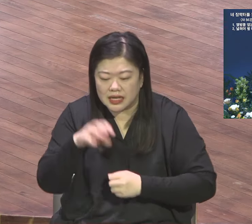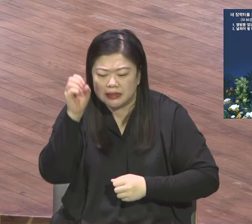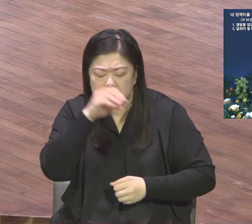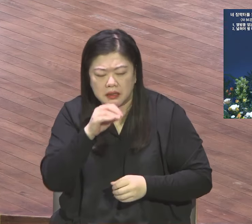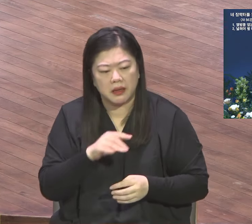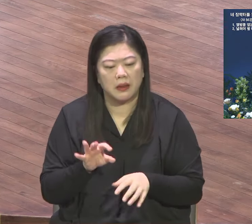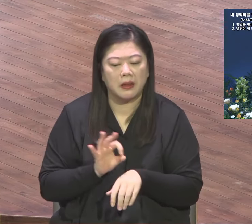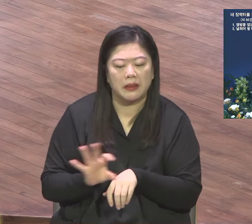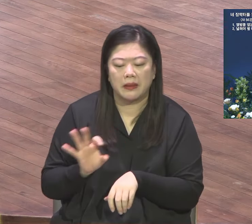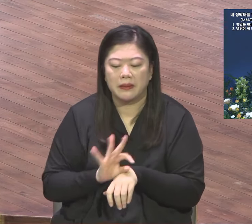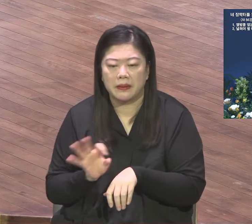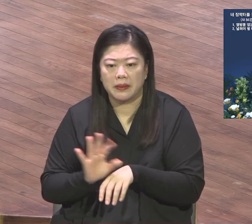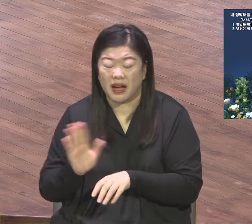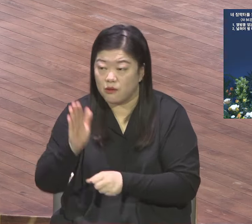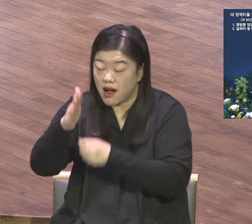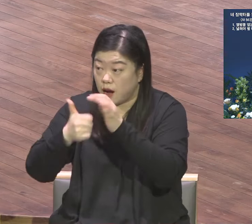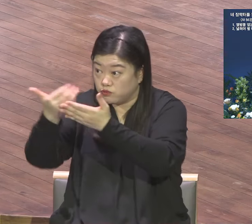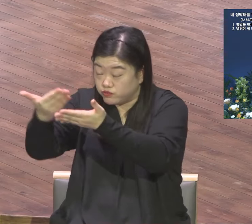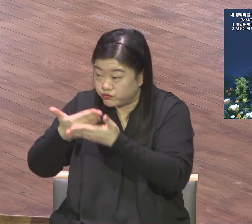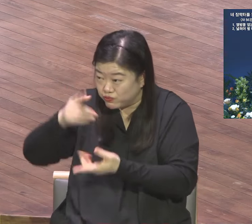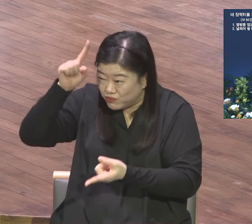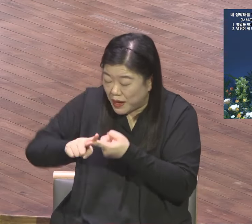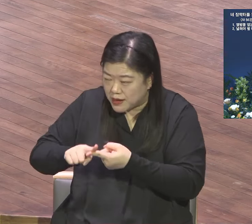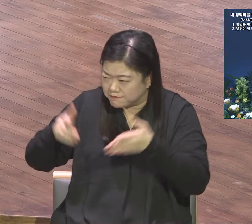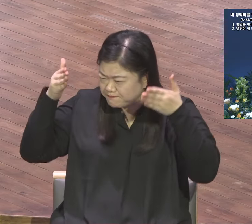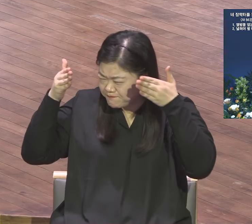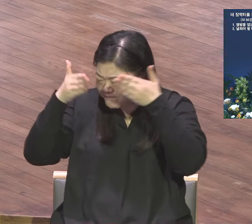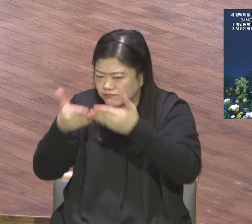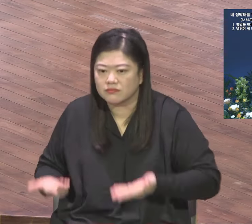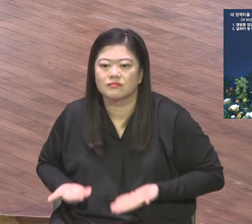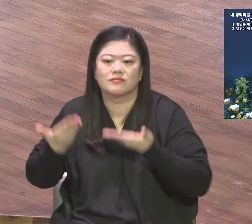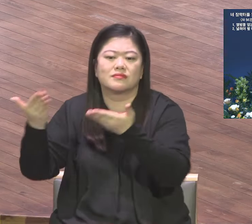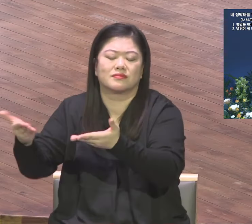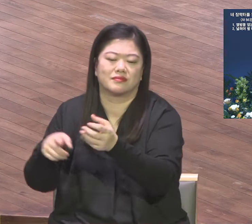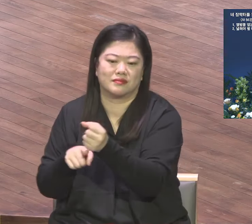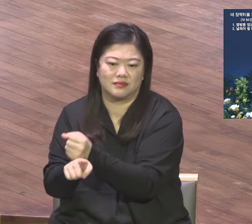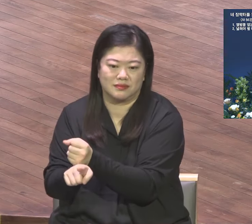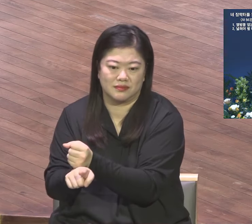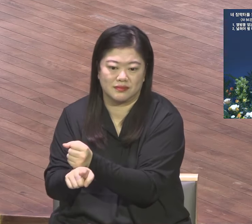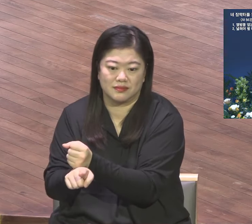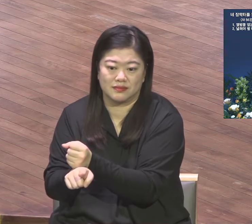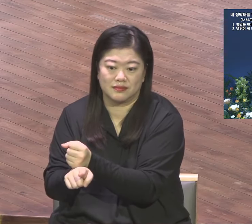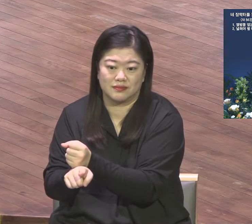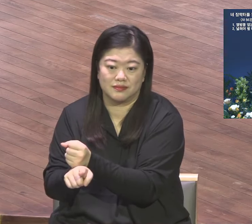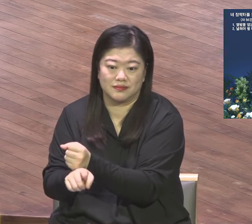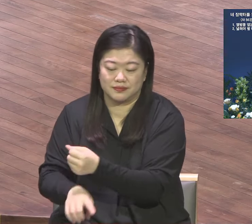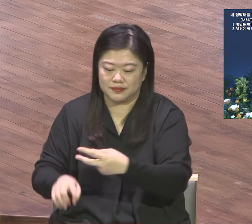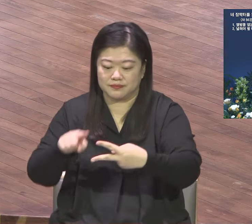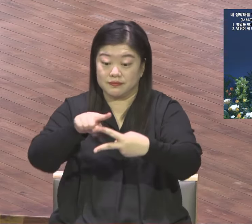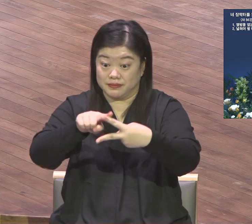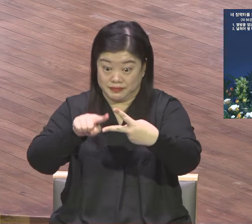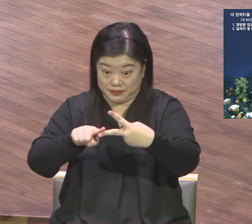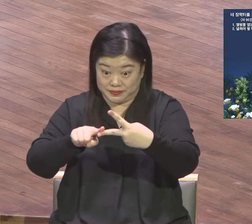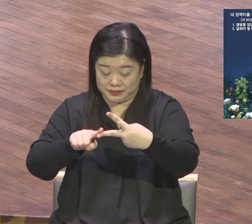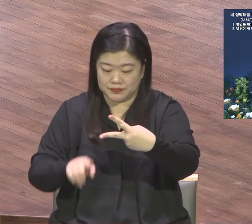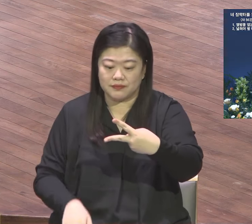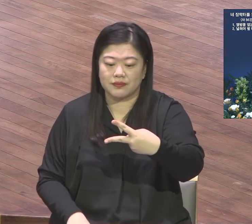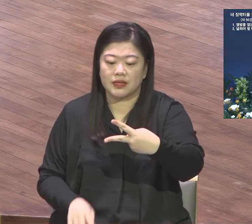집중하라 그 말씀이에요 이것을 위해서 중요한 것이 나의 장막터를 엮이는